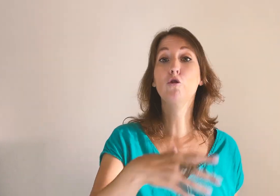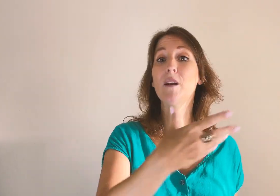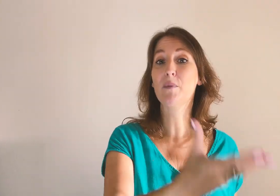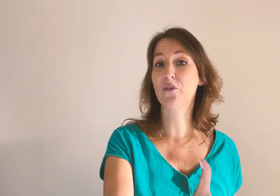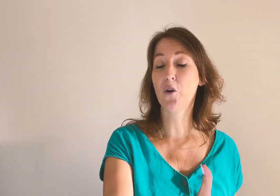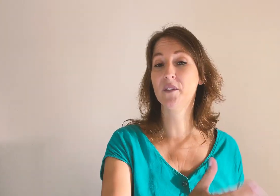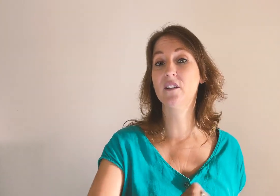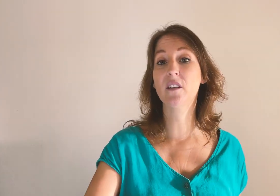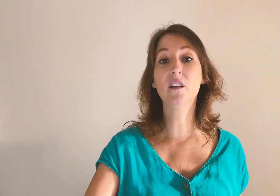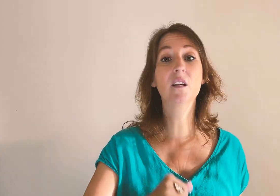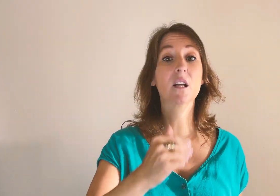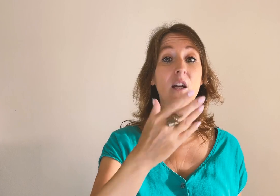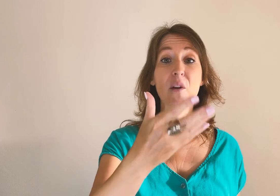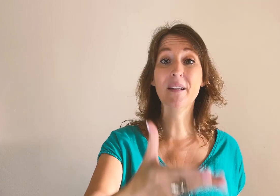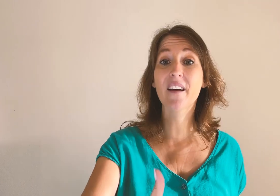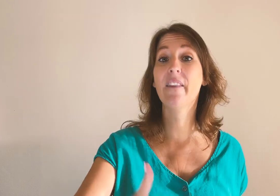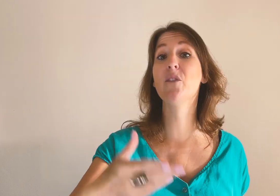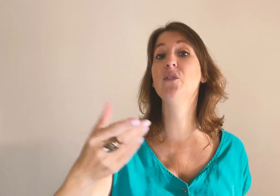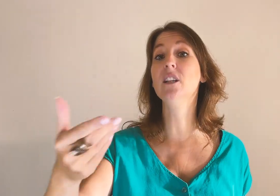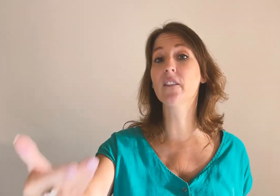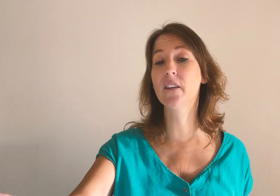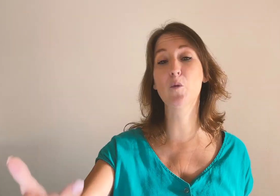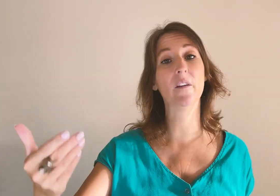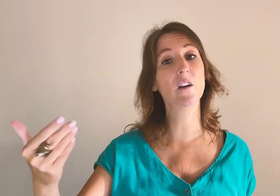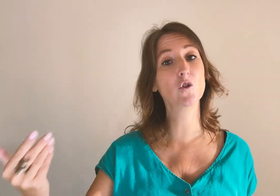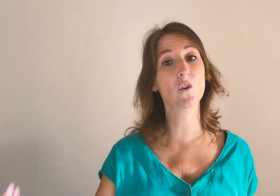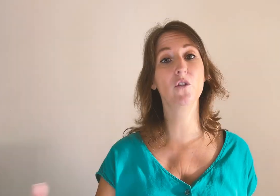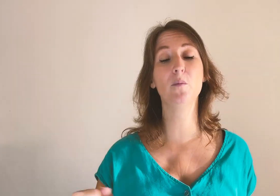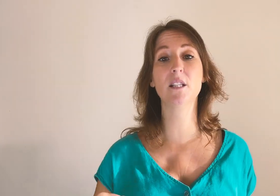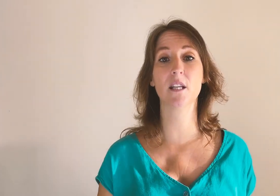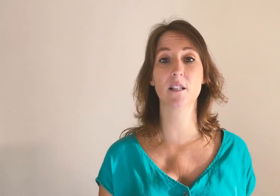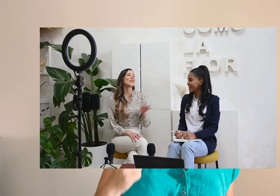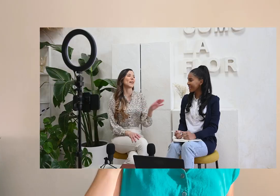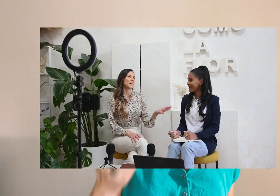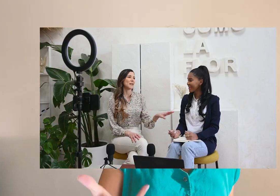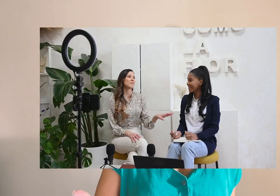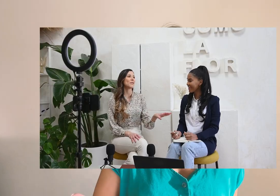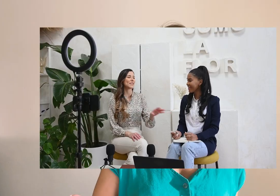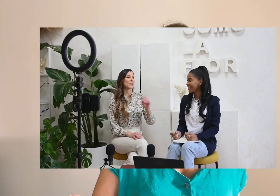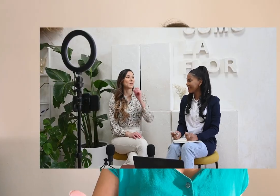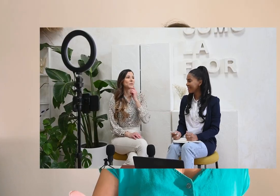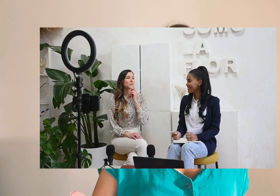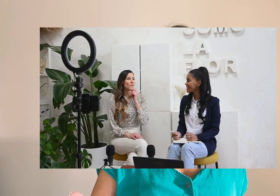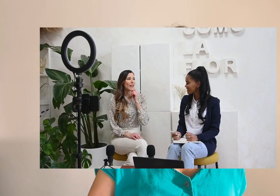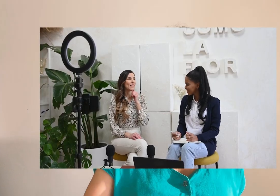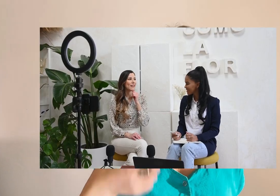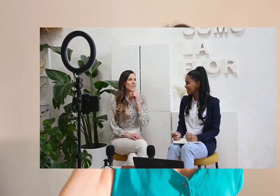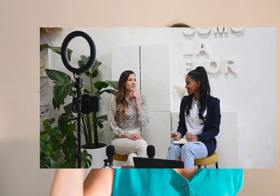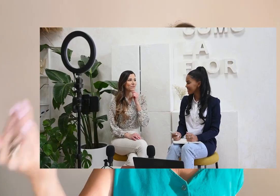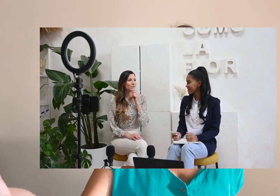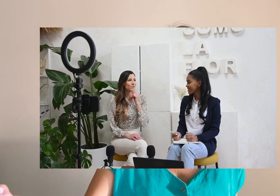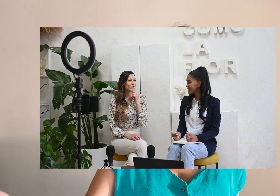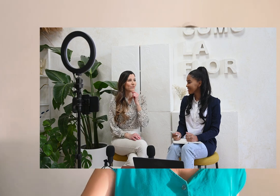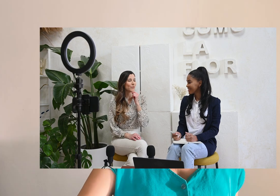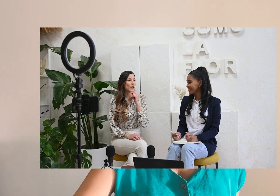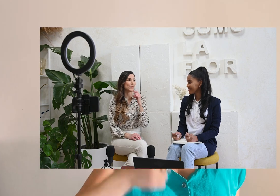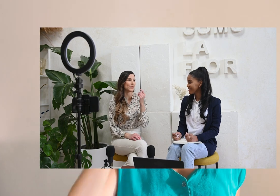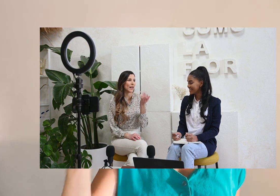sur les plateformes dédiées, quelqu'un va mettre un avis, un témoignage sur votre business. Vous pouvez être également invité lors d'un live Instagram, un